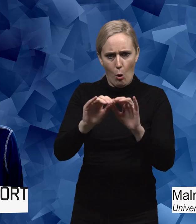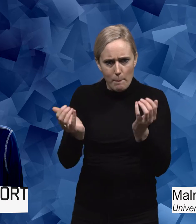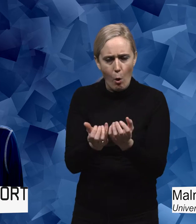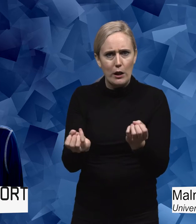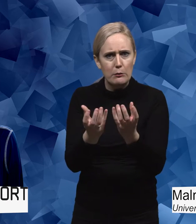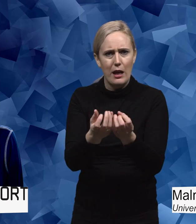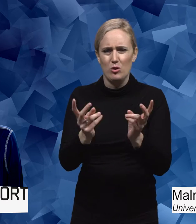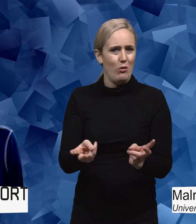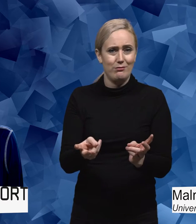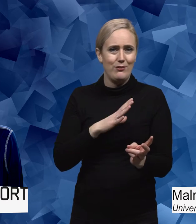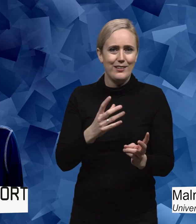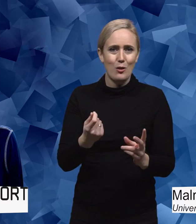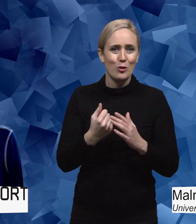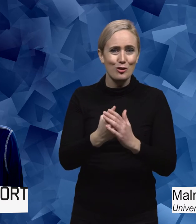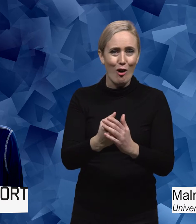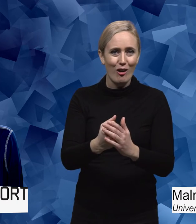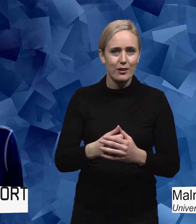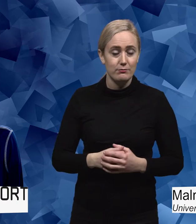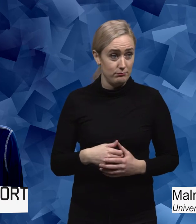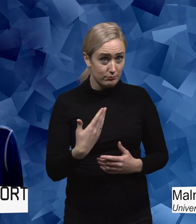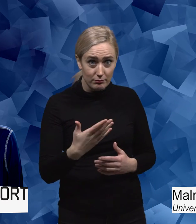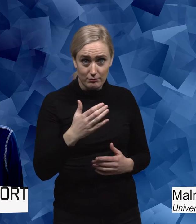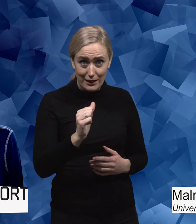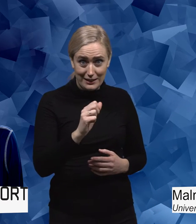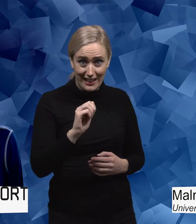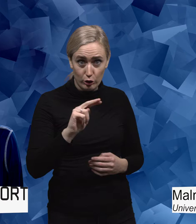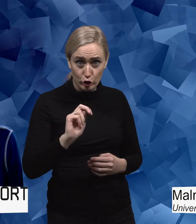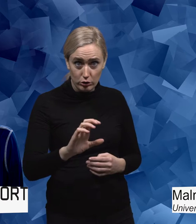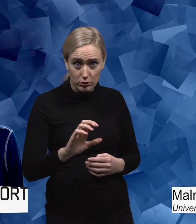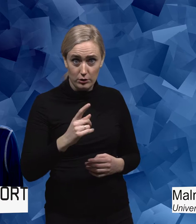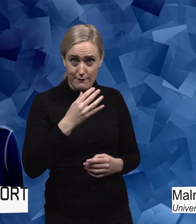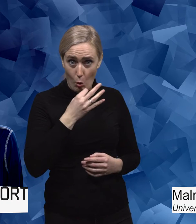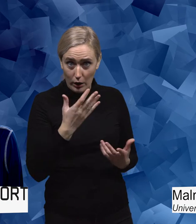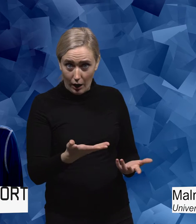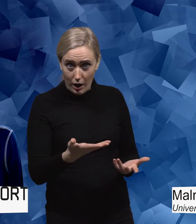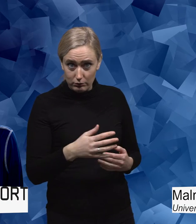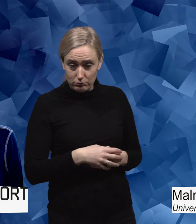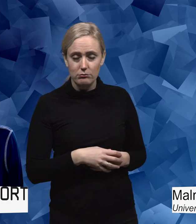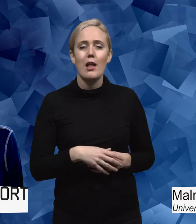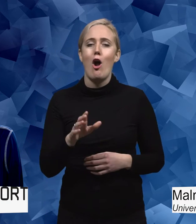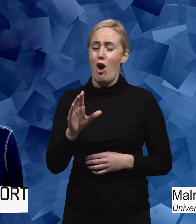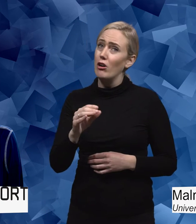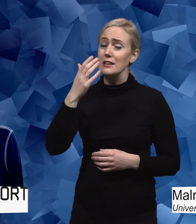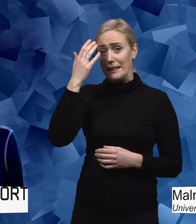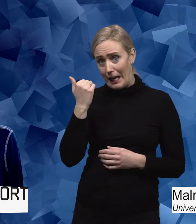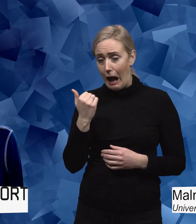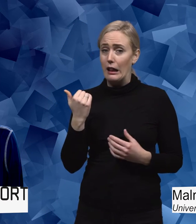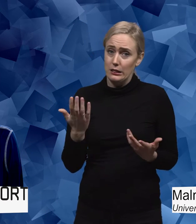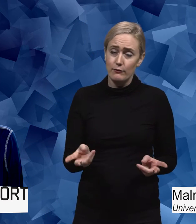något stöd för alls. Är det en genusfråga tror du? Ja, det skulle ju kunna vara så, faktiskt. Och